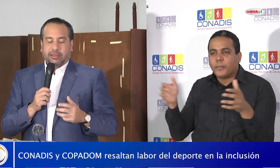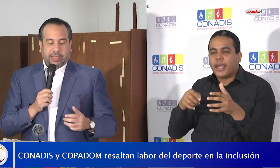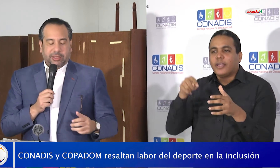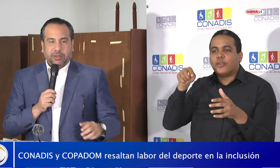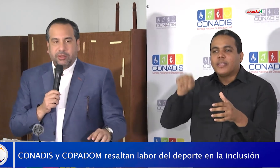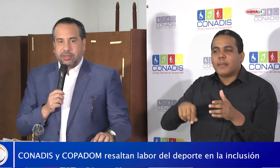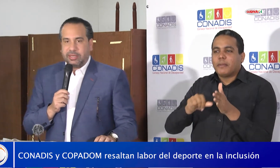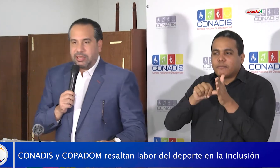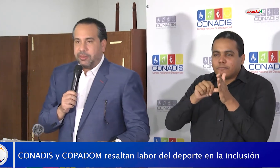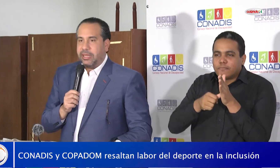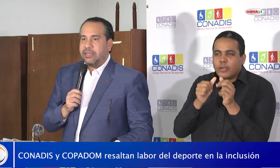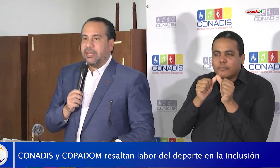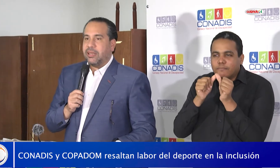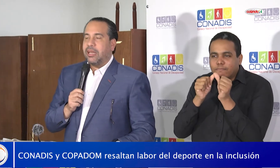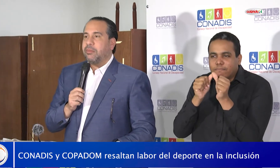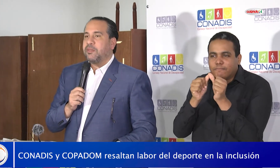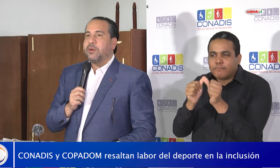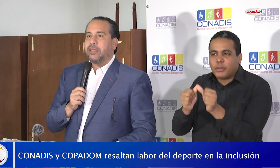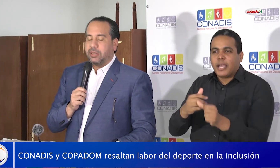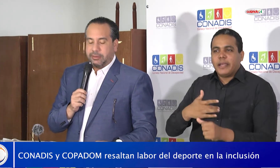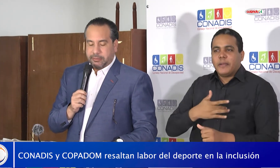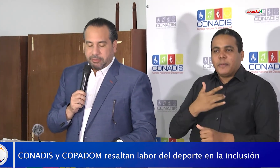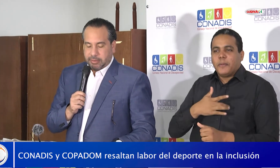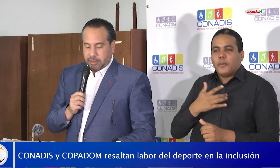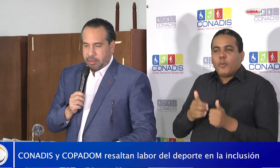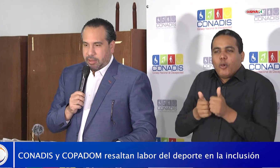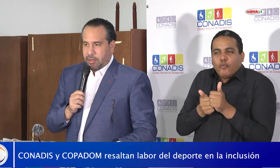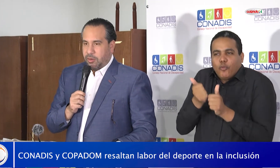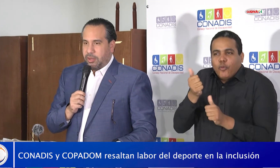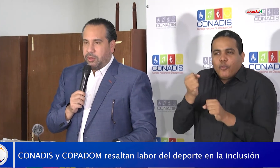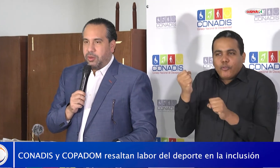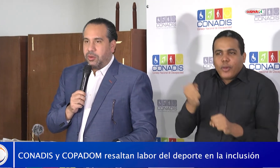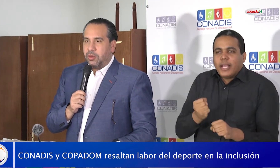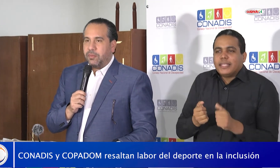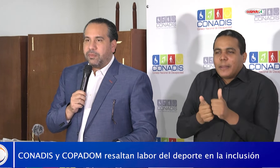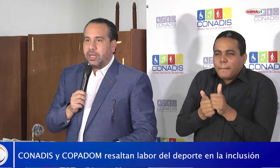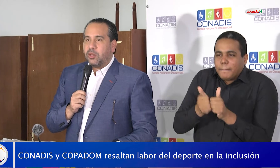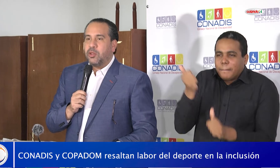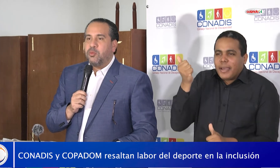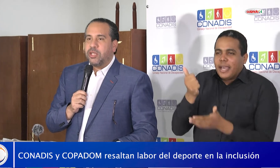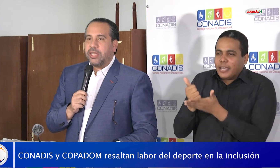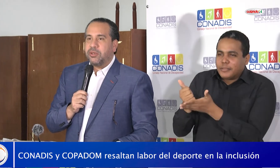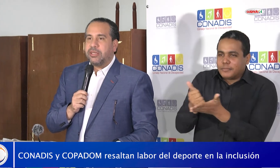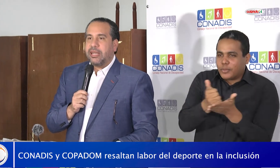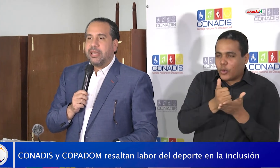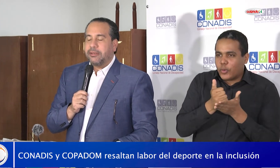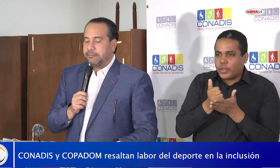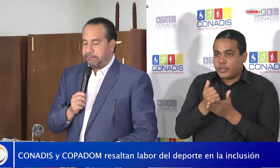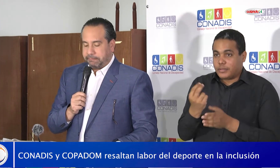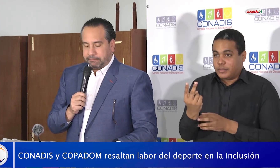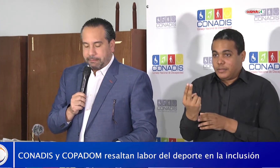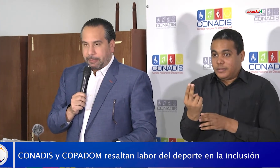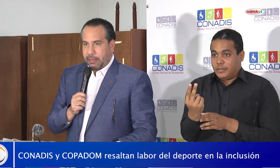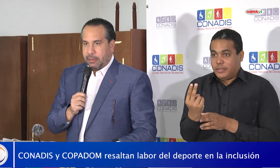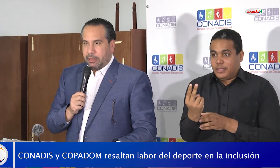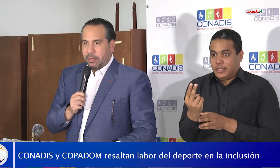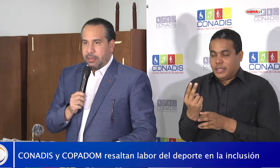sociedad, esto sensibiliza al más fuerte. Cuando esos dos muchachos que están ahí,